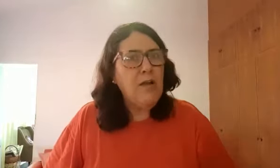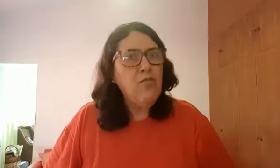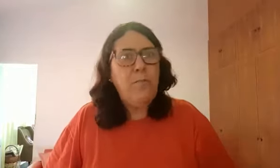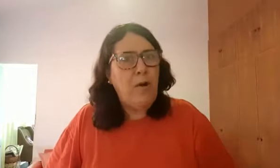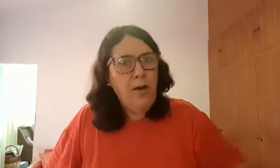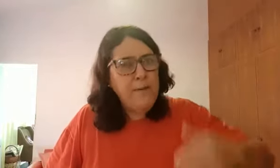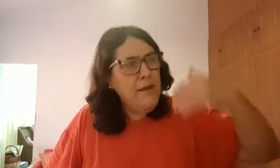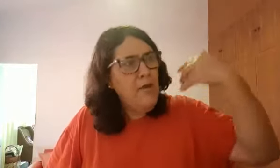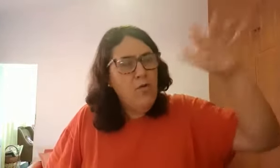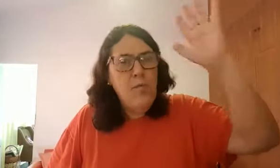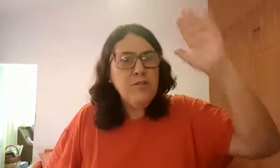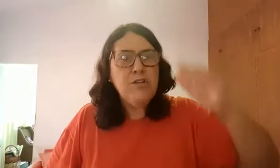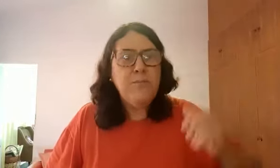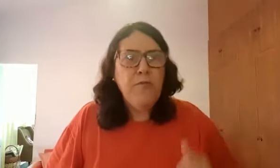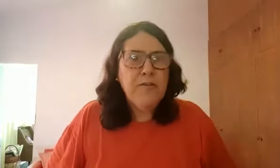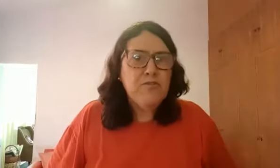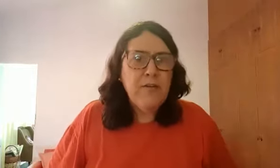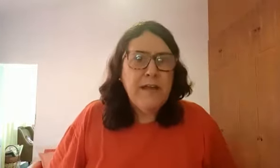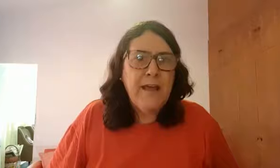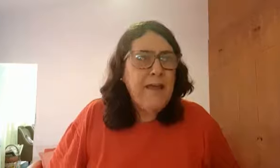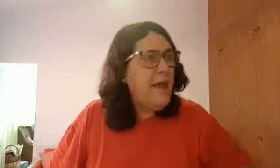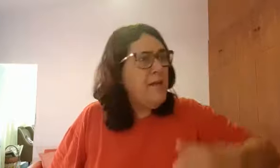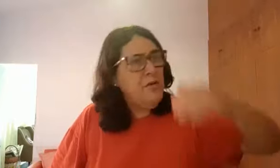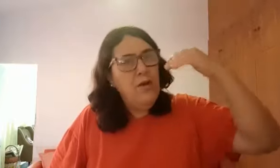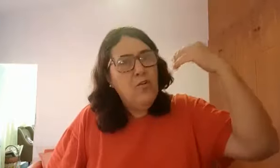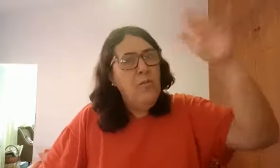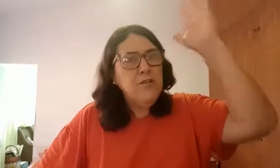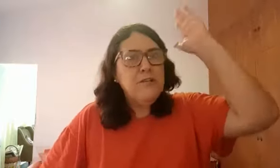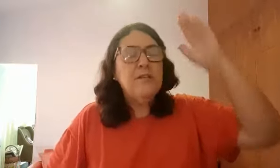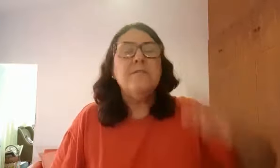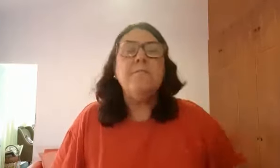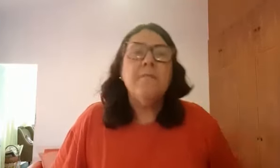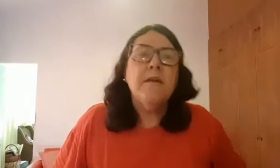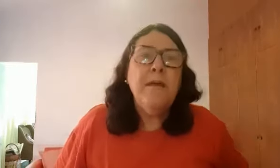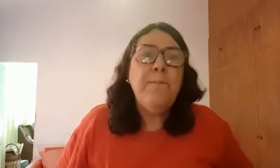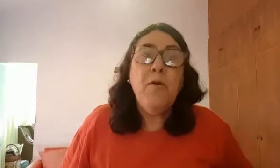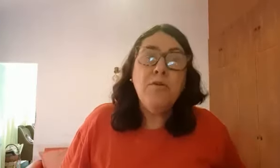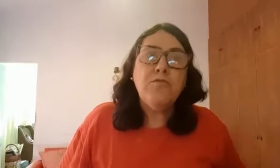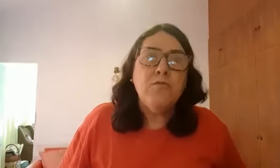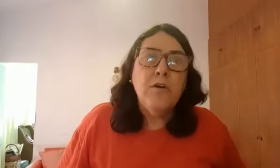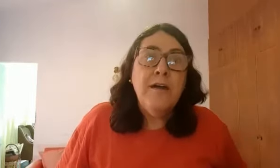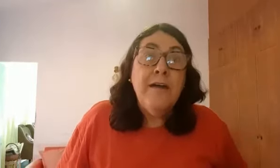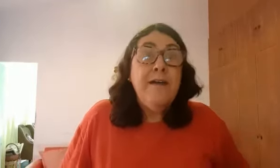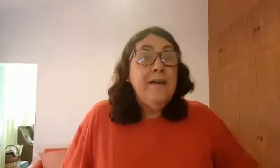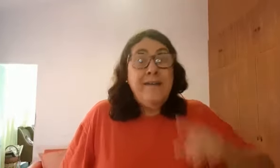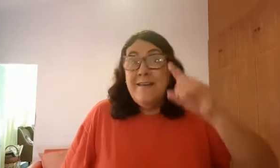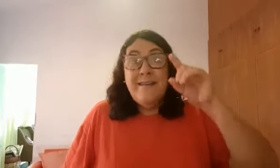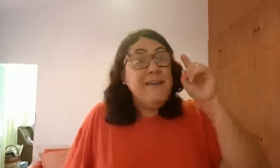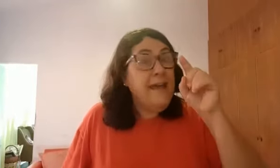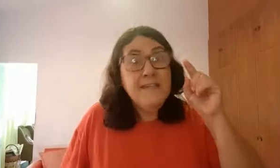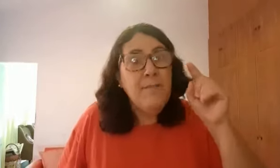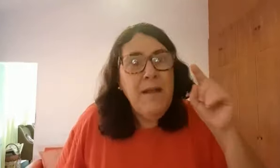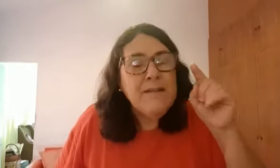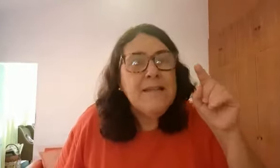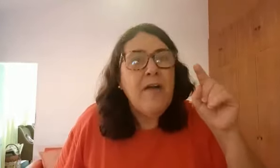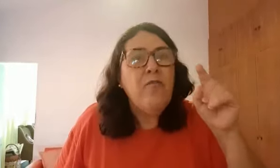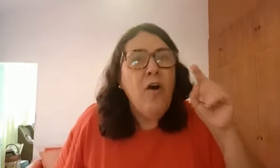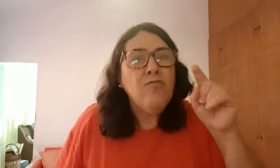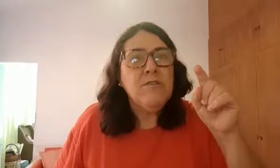aluno pobre, um monte de professor encrenqueiro, um monte de... E pronto. Quem estabelecer a volta